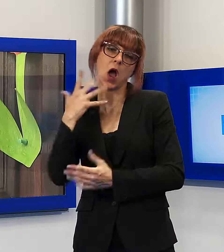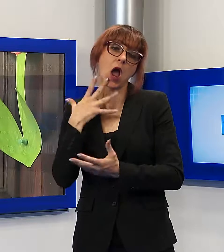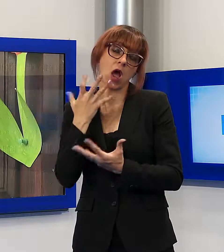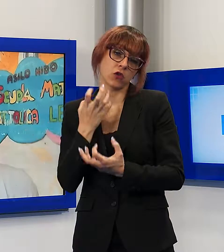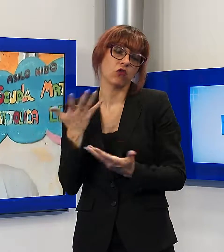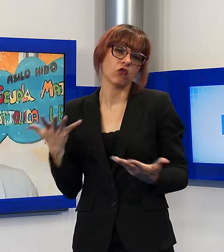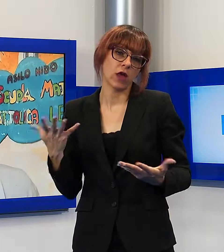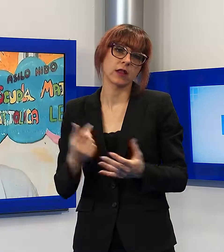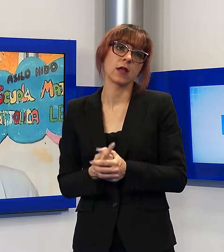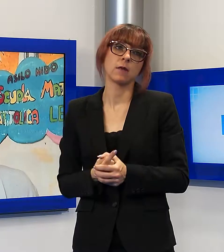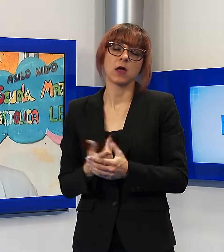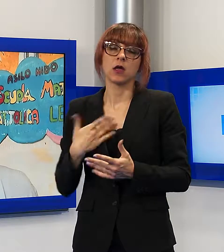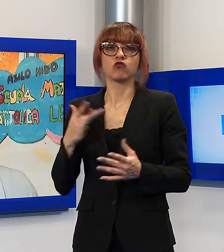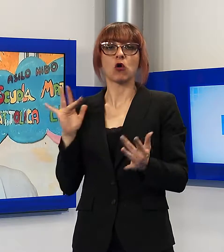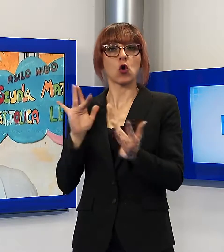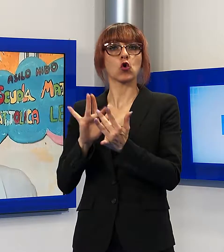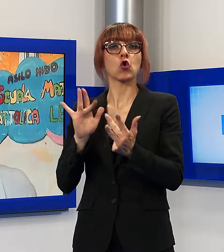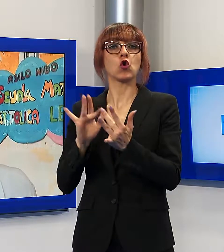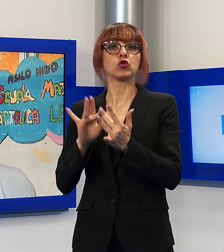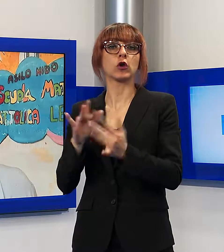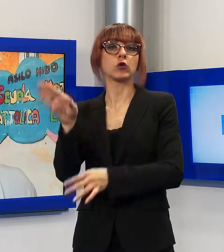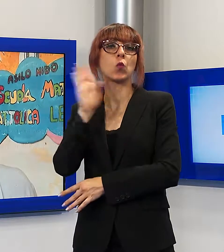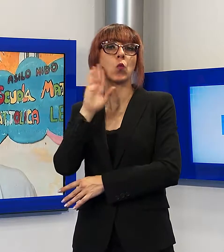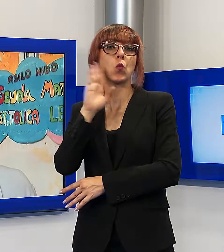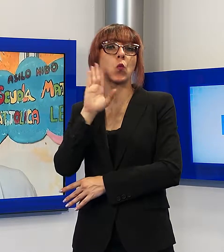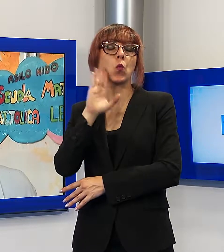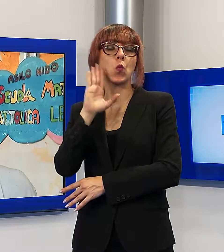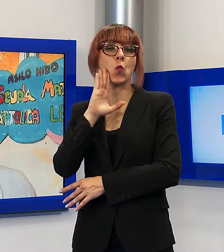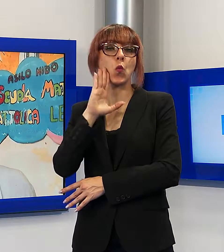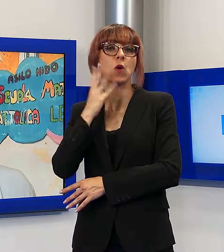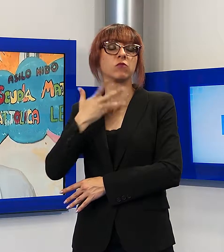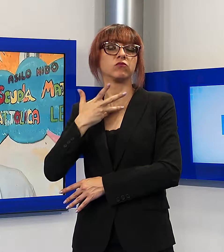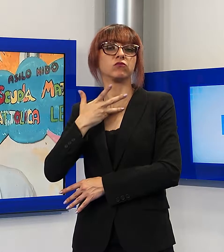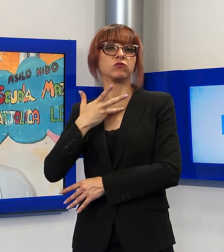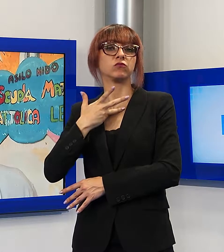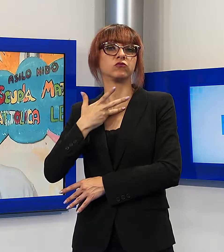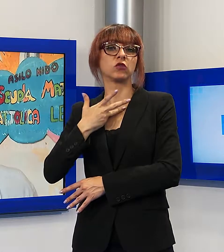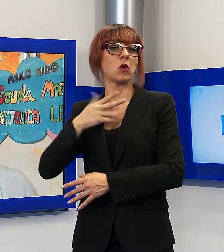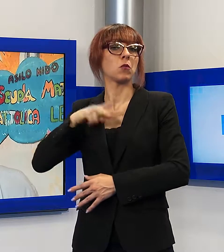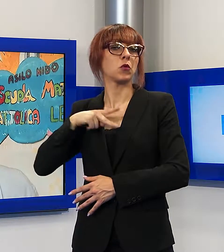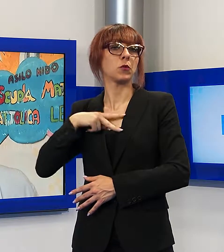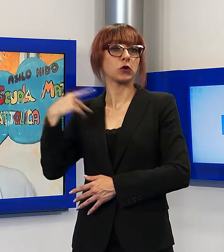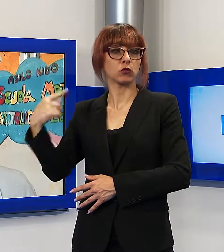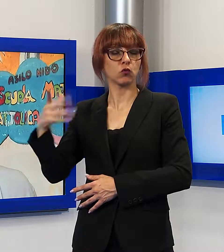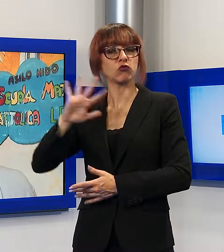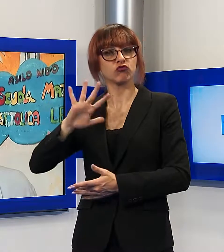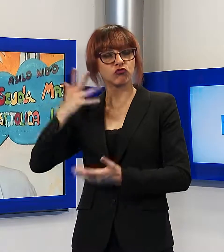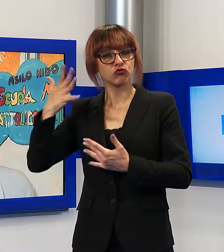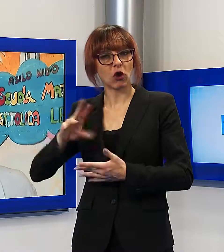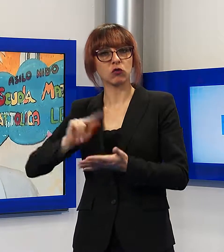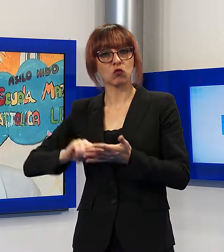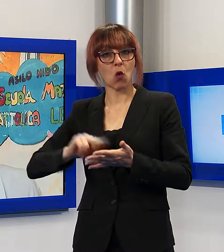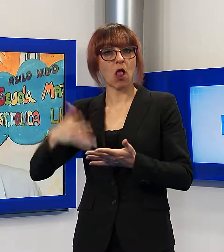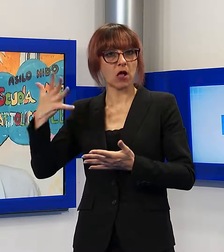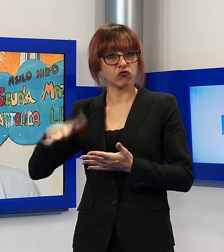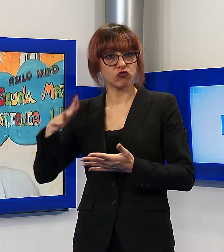avevo un po' di contatti con un signore che ha una proprietà già a scuola, e